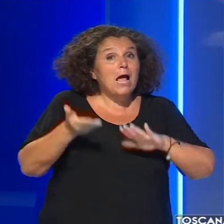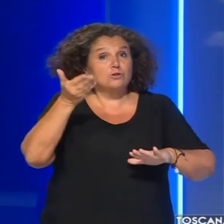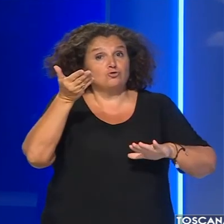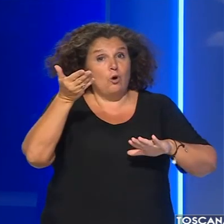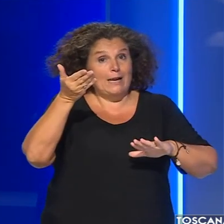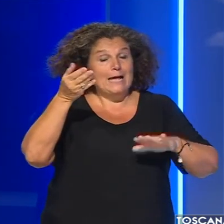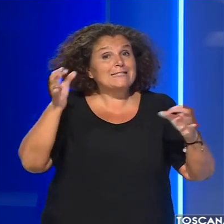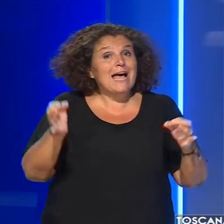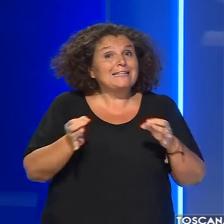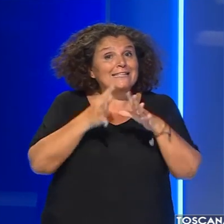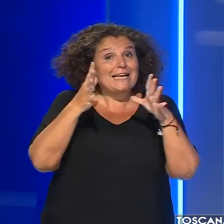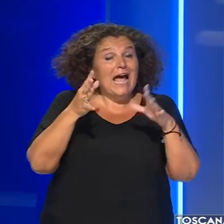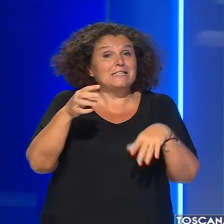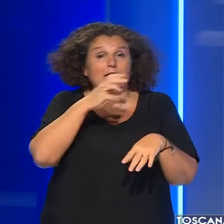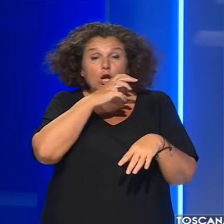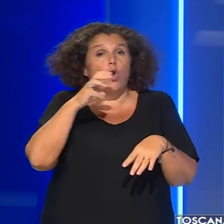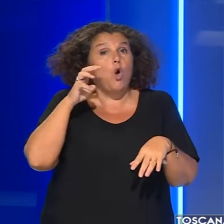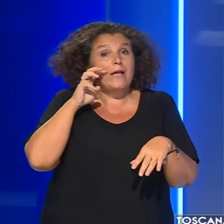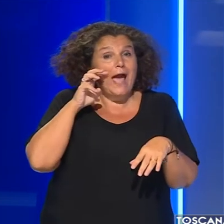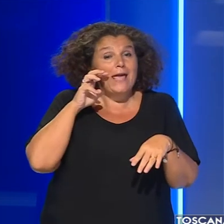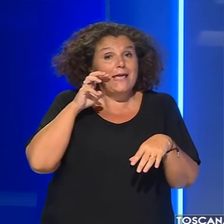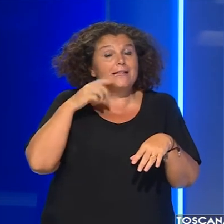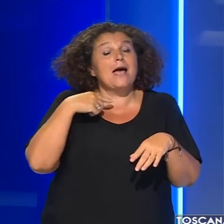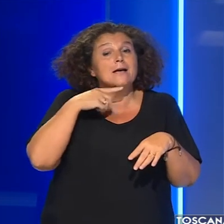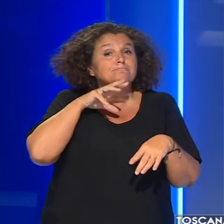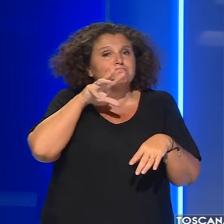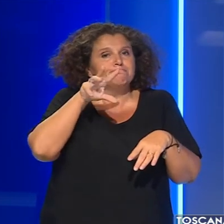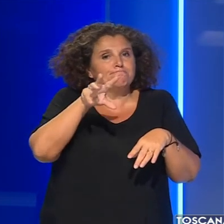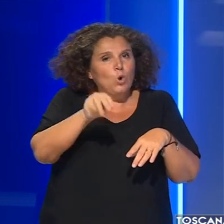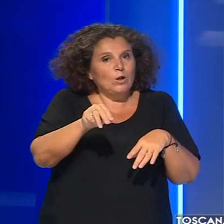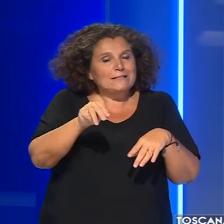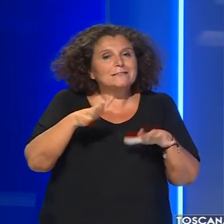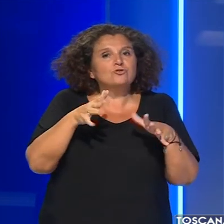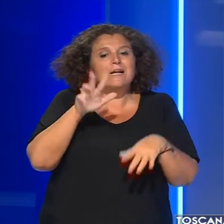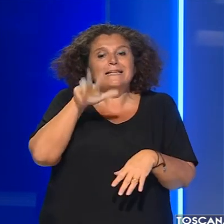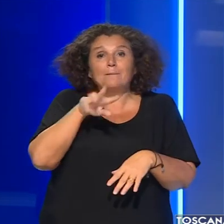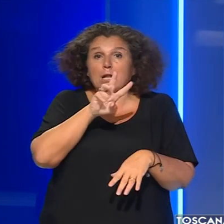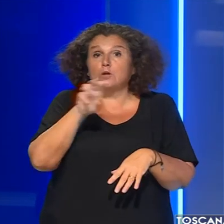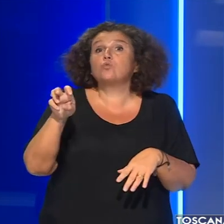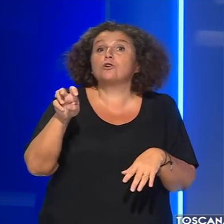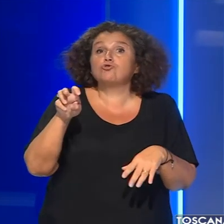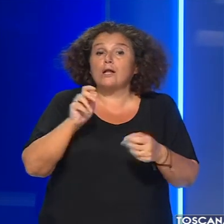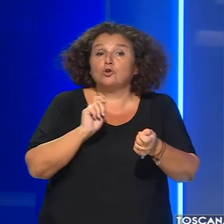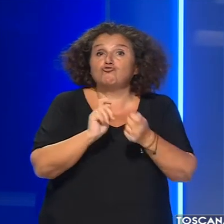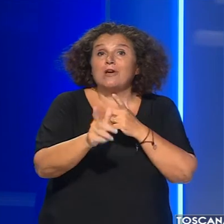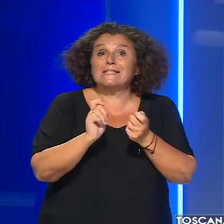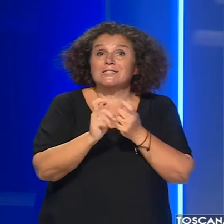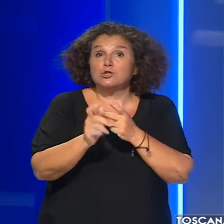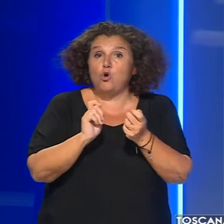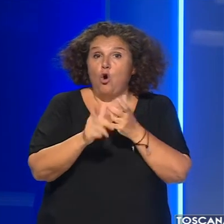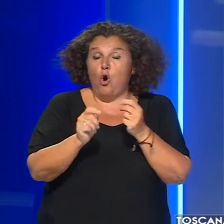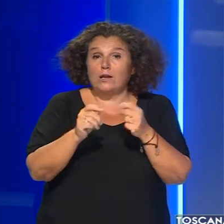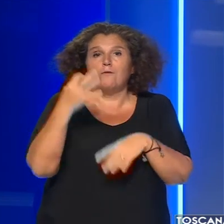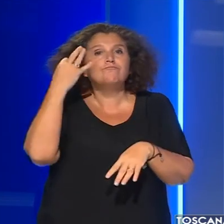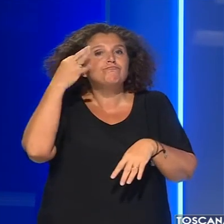di casi di cocaina e contestate circa 3.200 cessioni per un